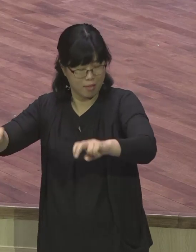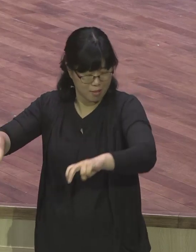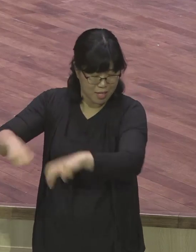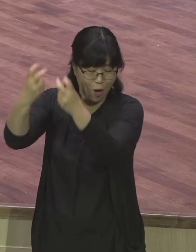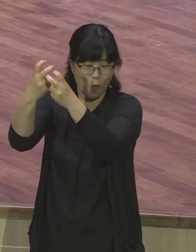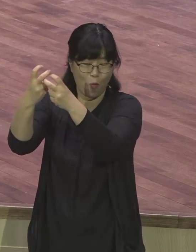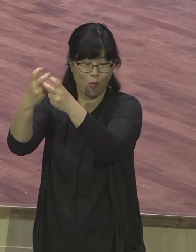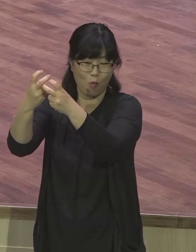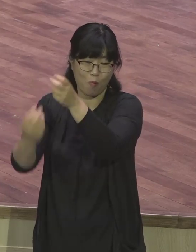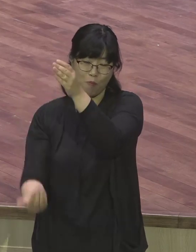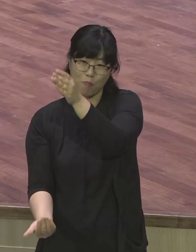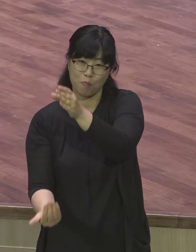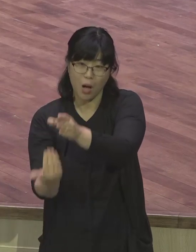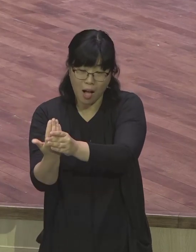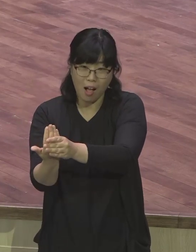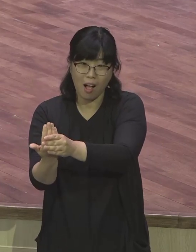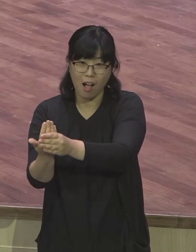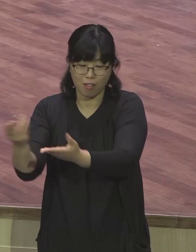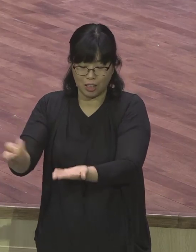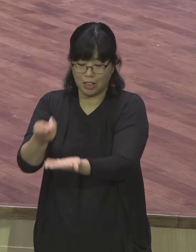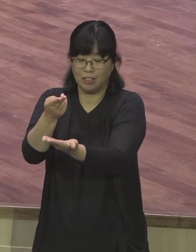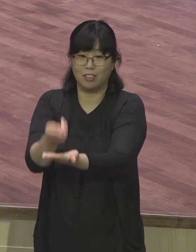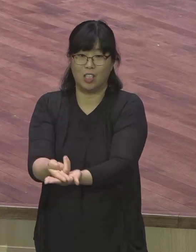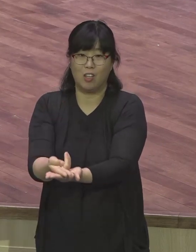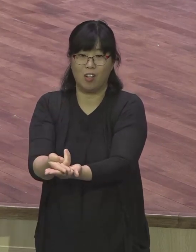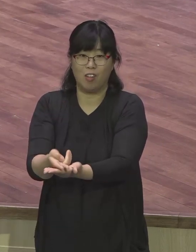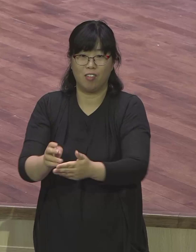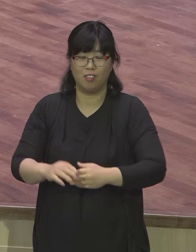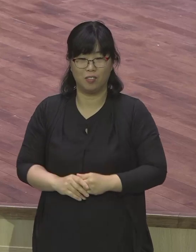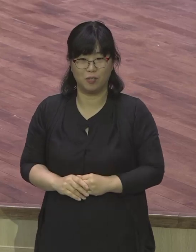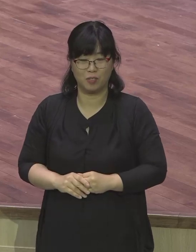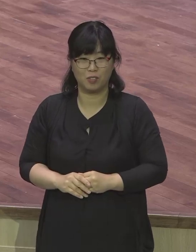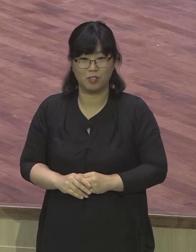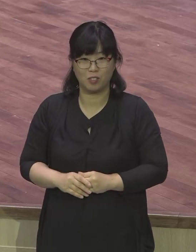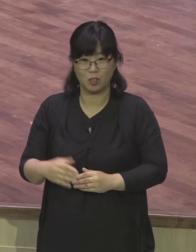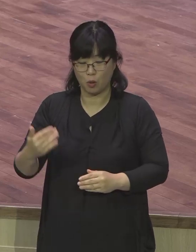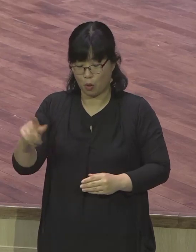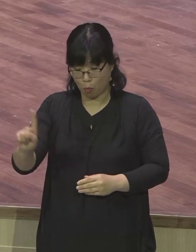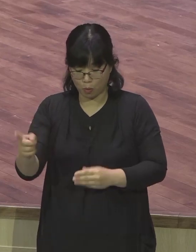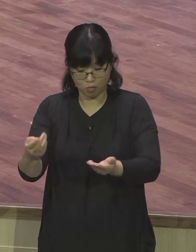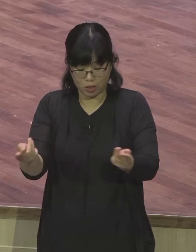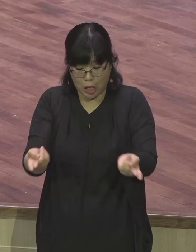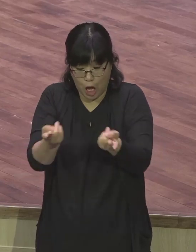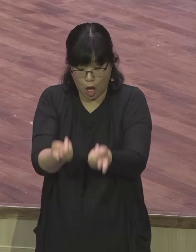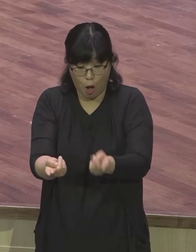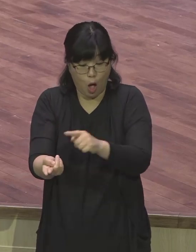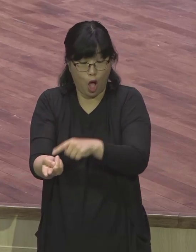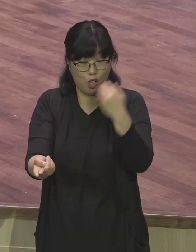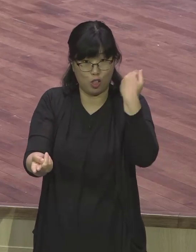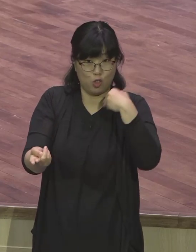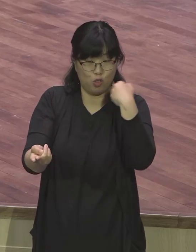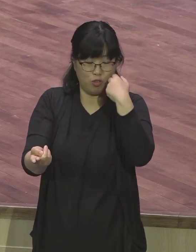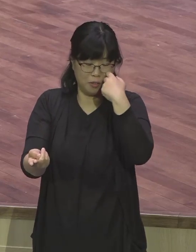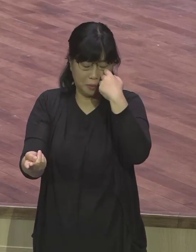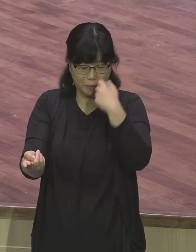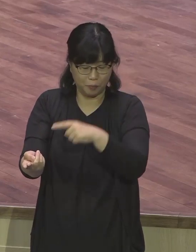친구는 서 있던 차를 본인이 박았는데 오른쪽 허벅지 뼈가 절단이 되서